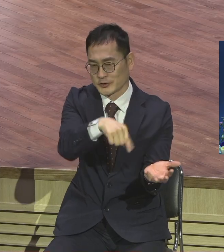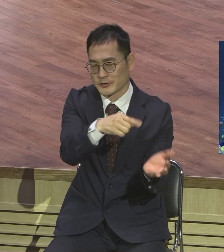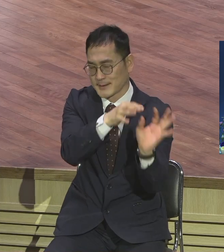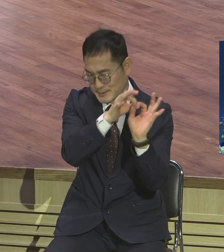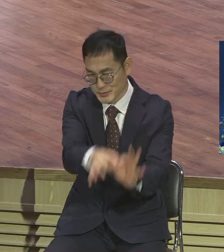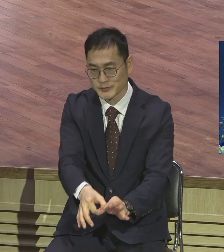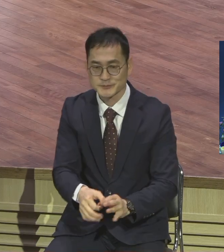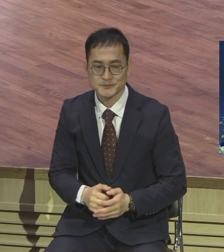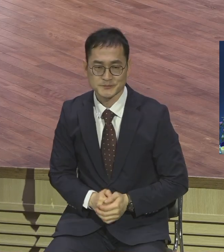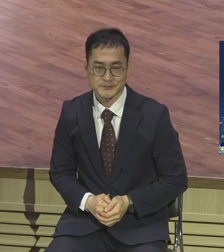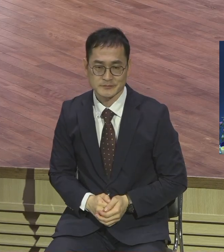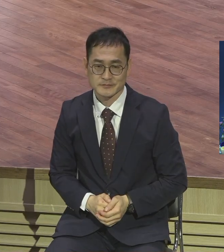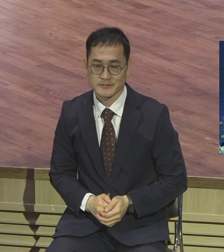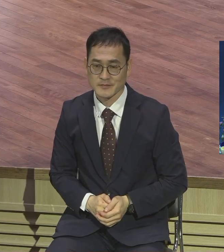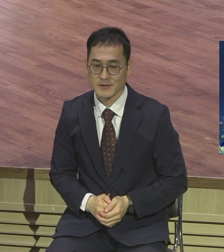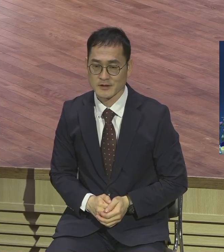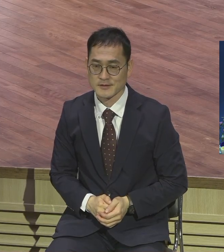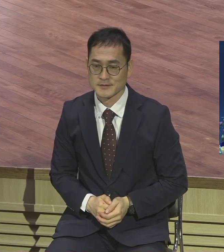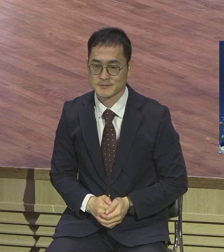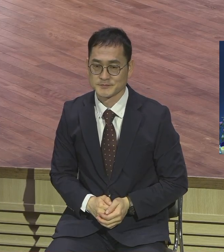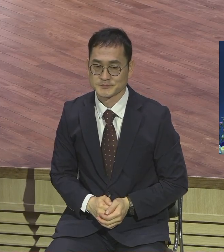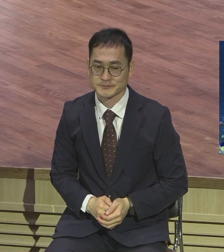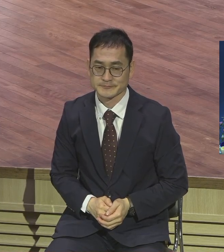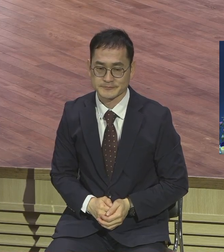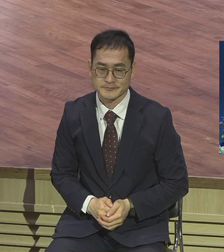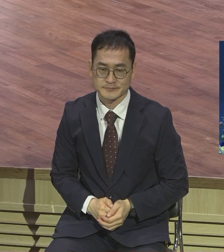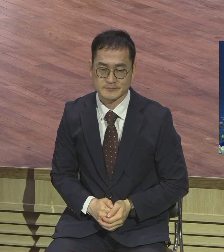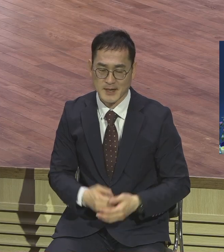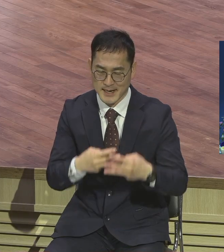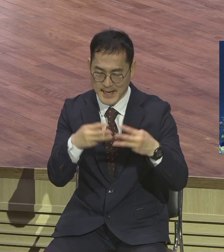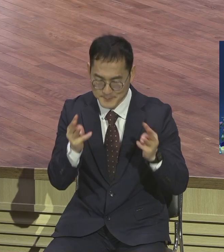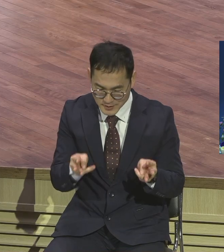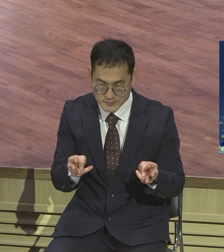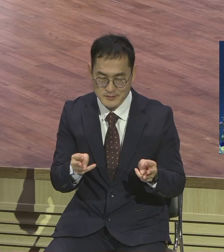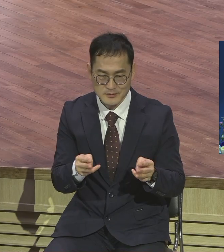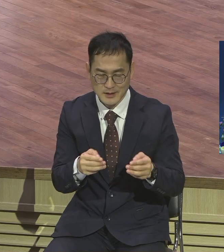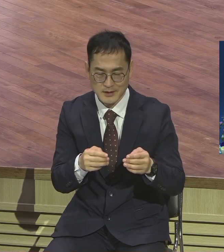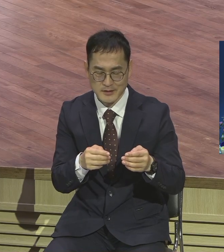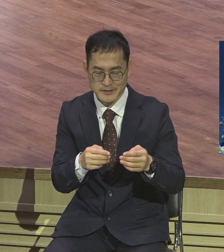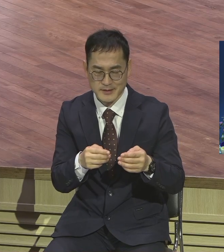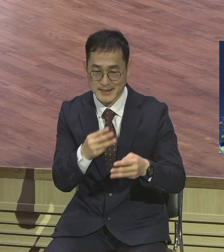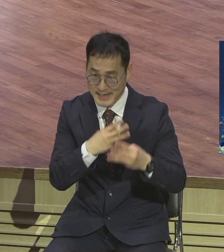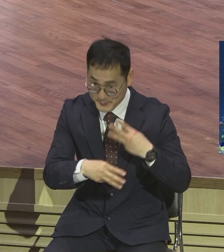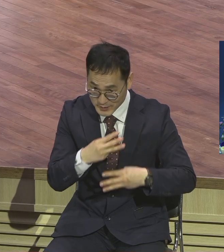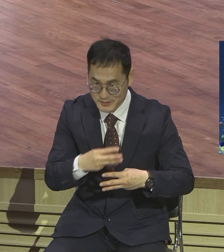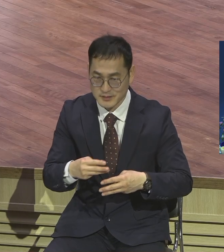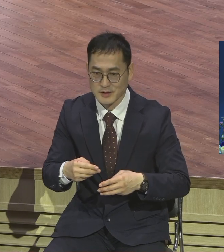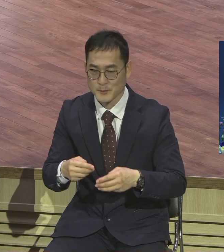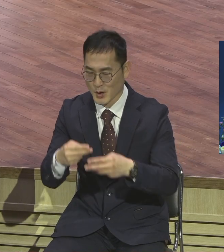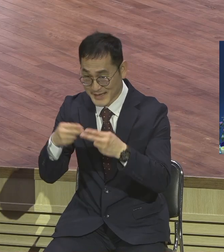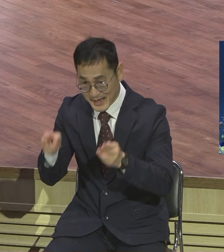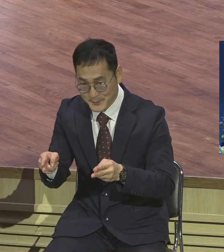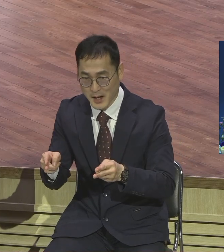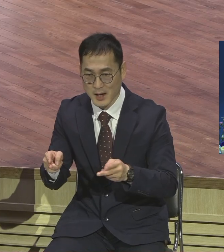랩런트 기간부서 영적 성장을 위한 훈련이 계속되고 있어요 그러니까 저는